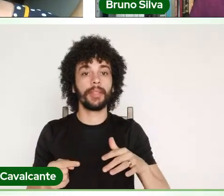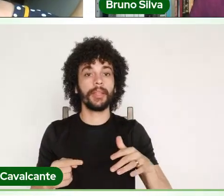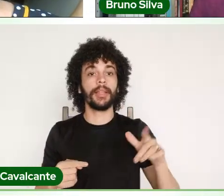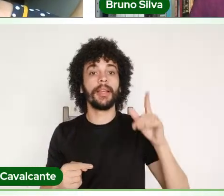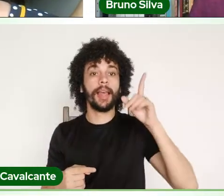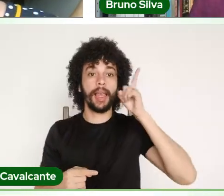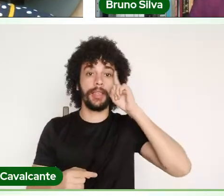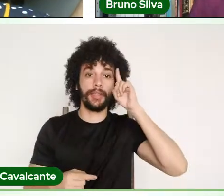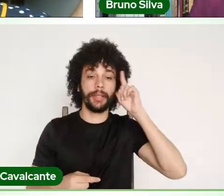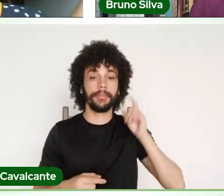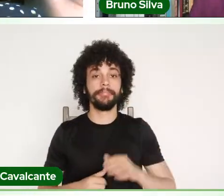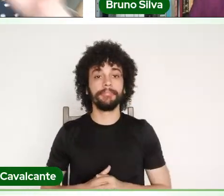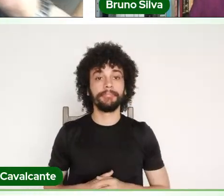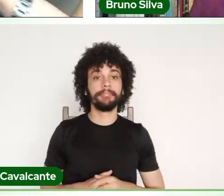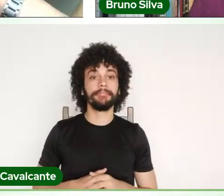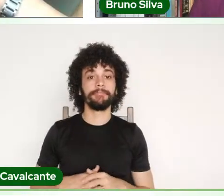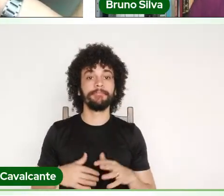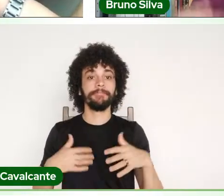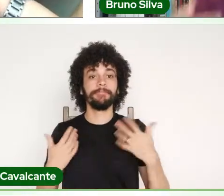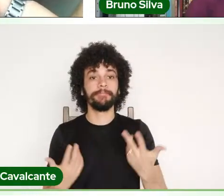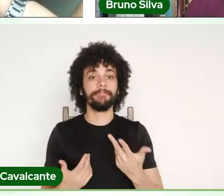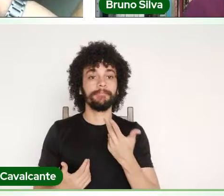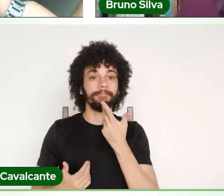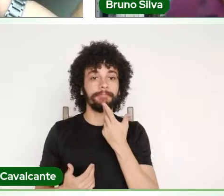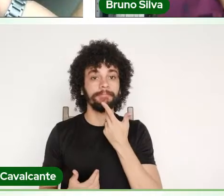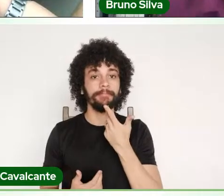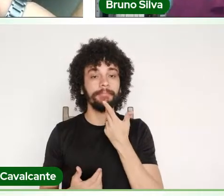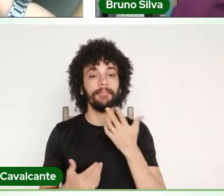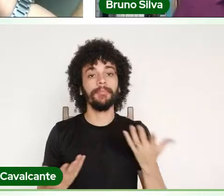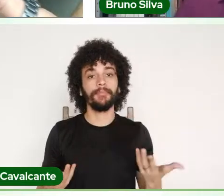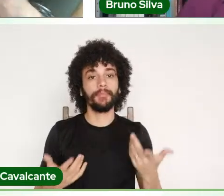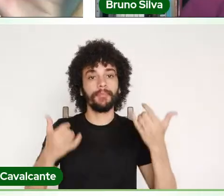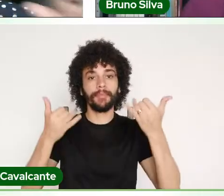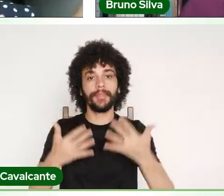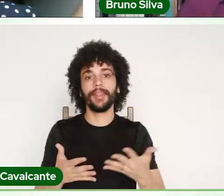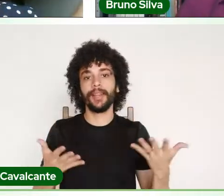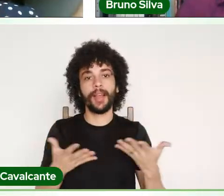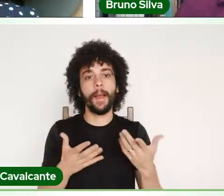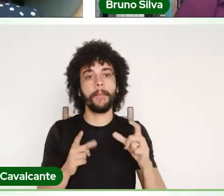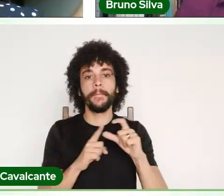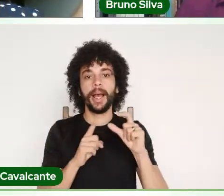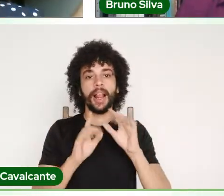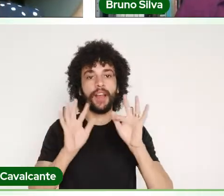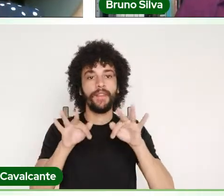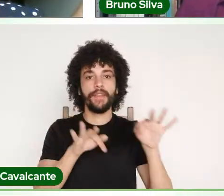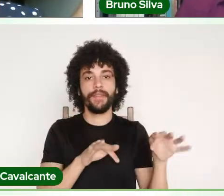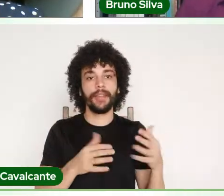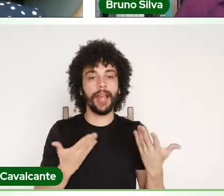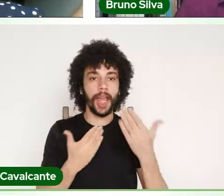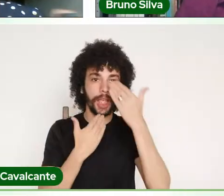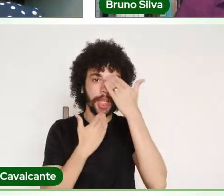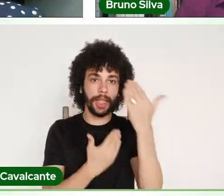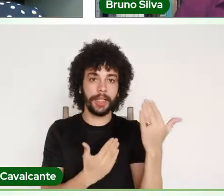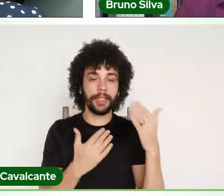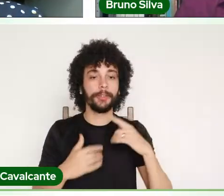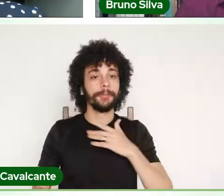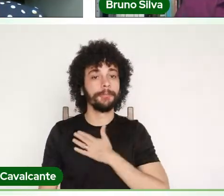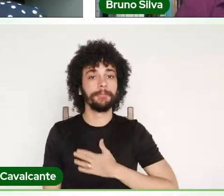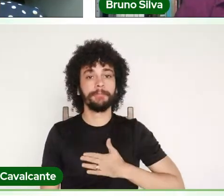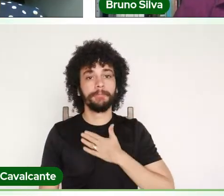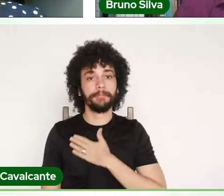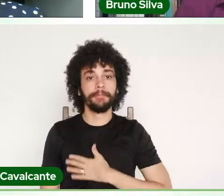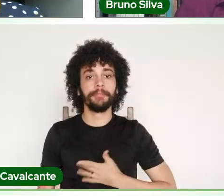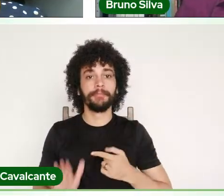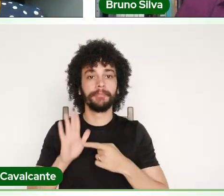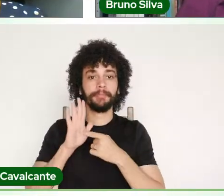diária, então a sua fala transmite isso, eu deixo agora com a senhora as palavras finais e agradeço profundamente a presença da